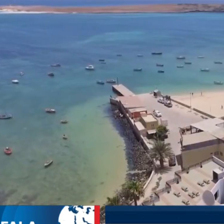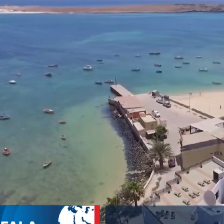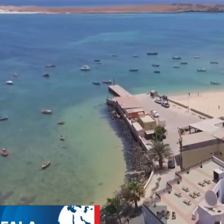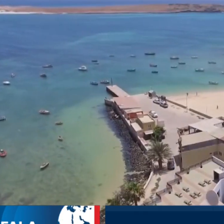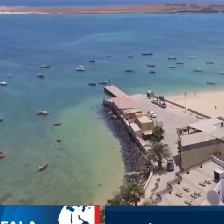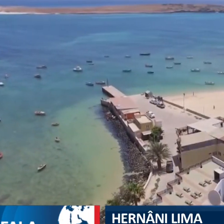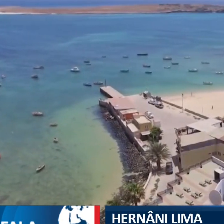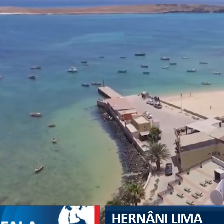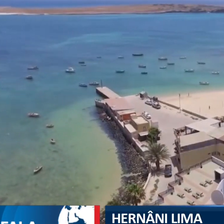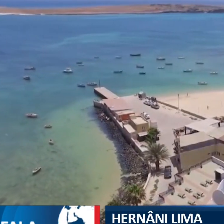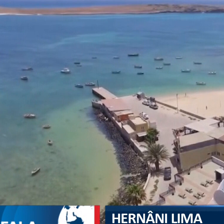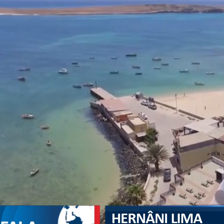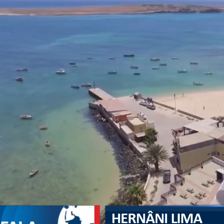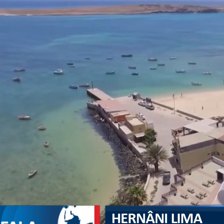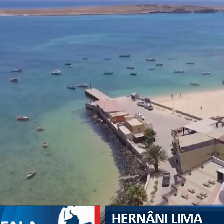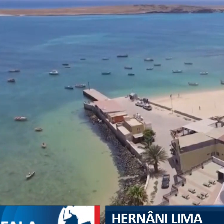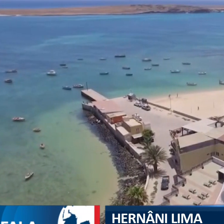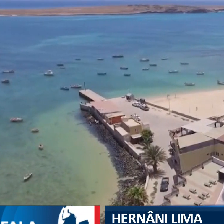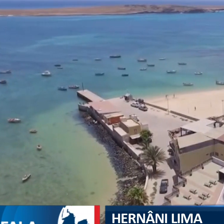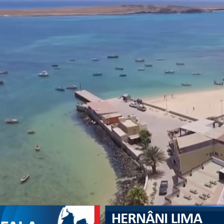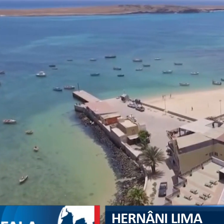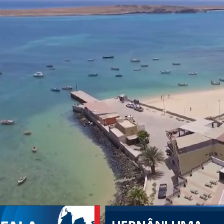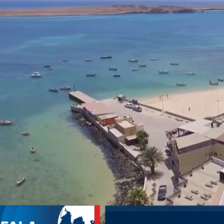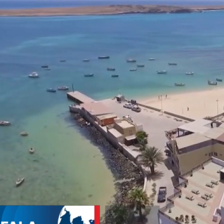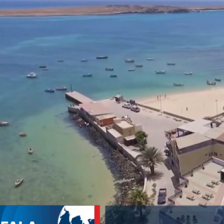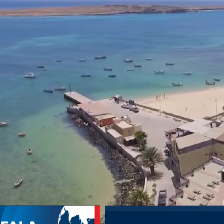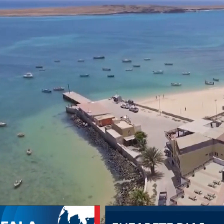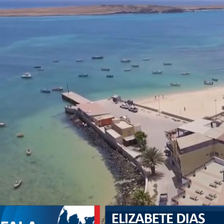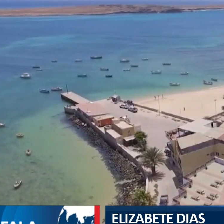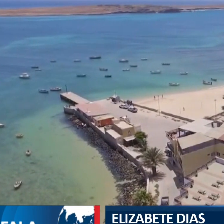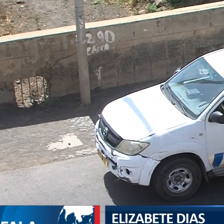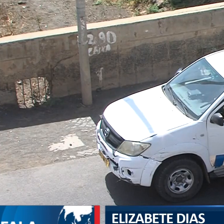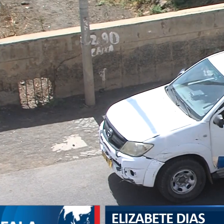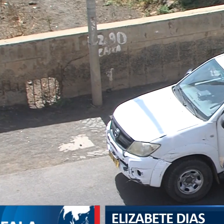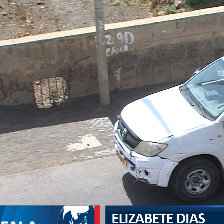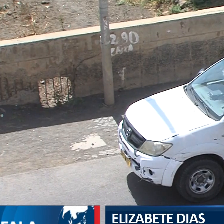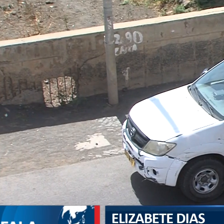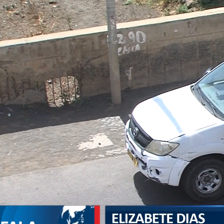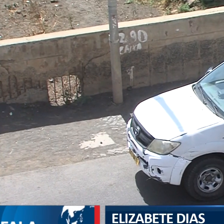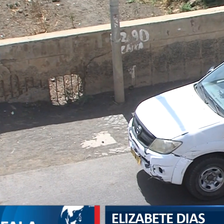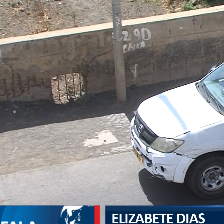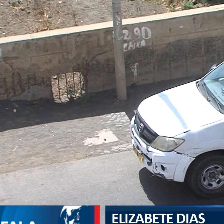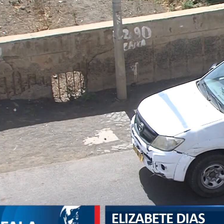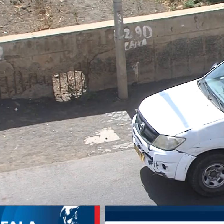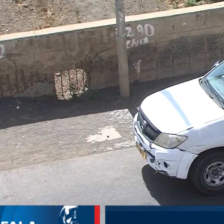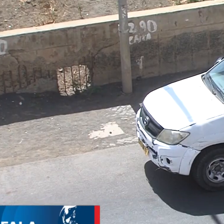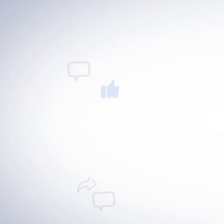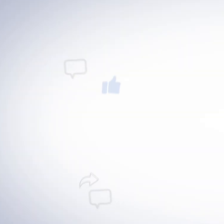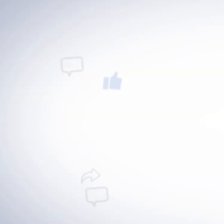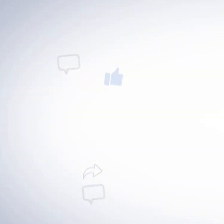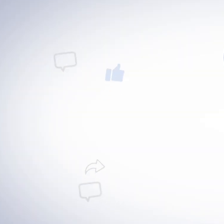e, nos casos mais extremos, afirma que têm terminado em detenção de pessoas por crime de desobediência.